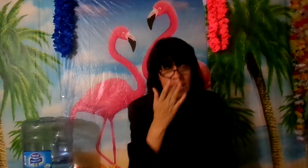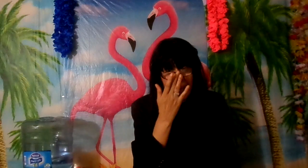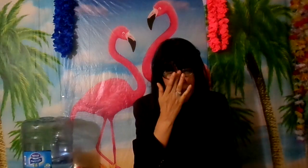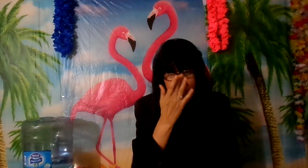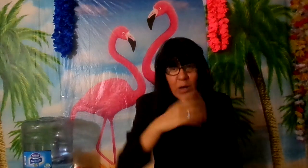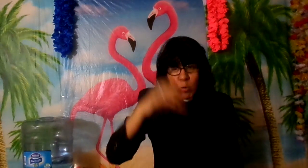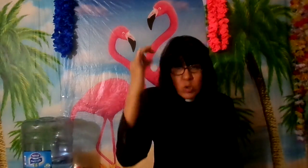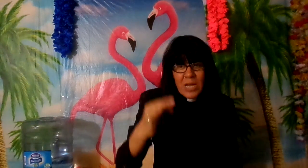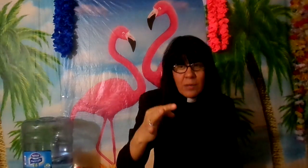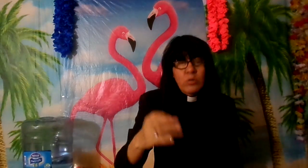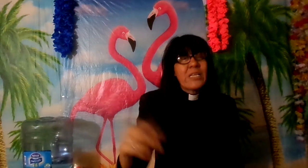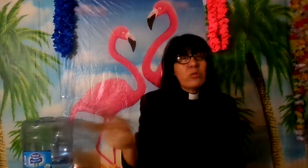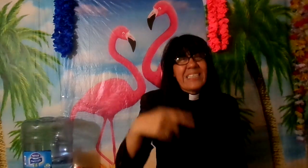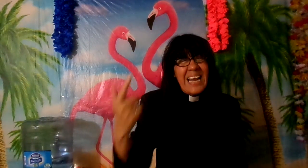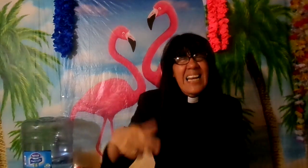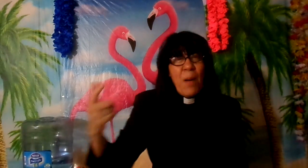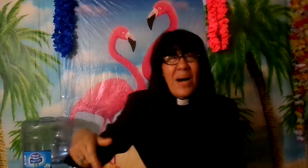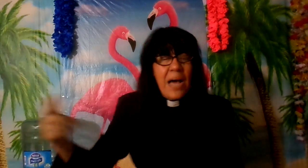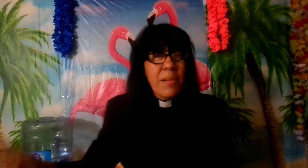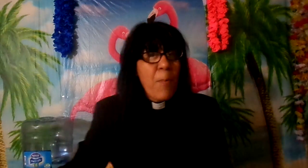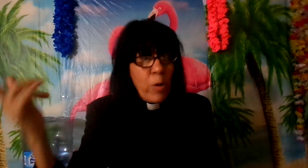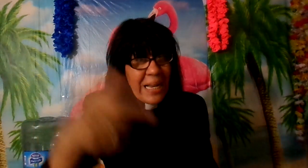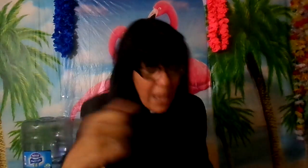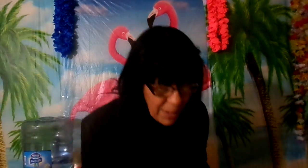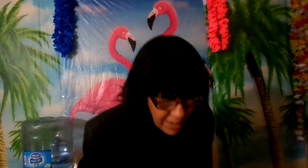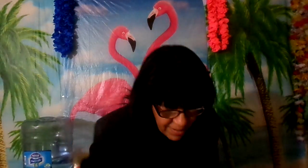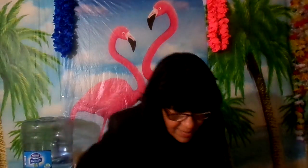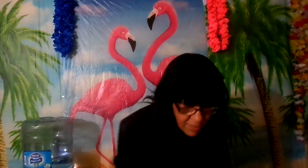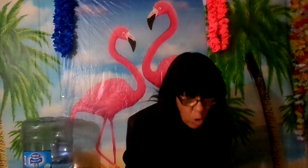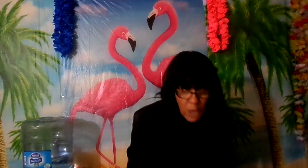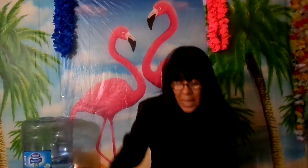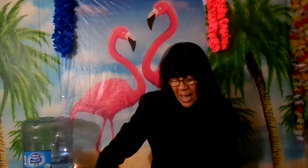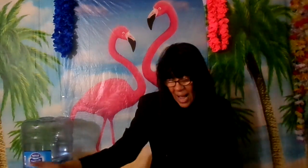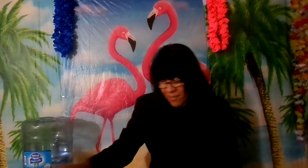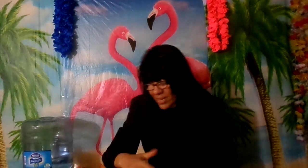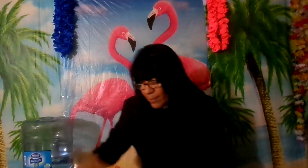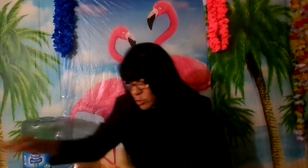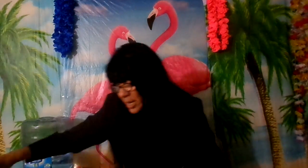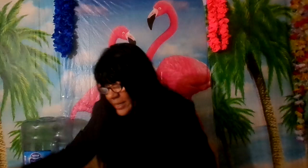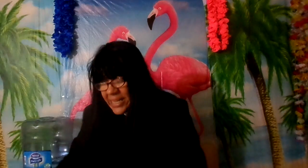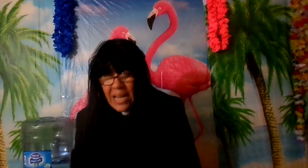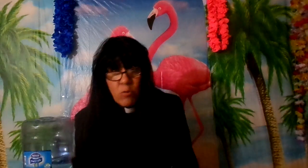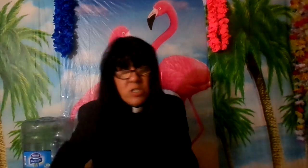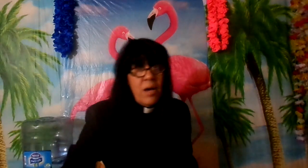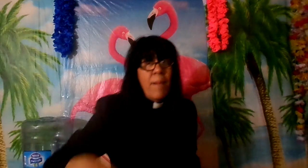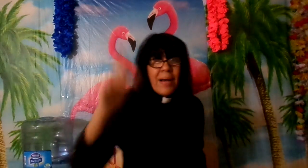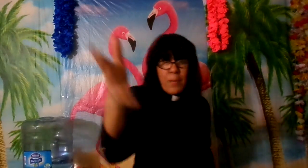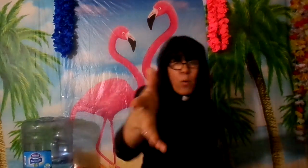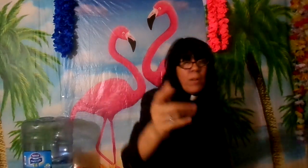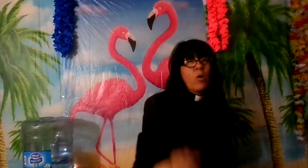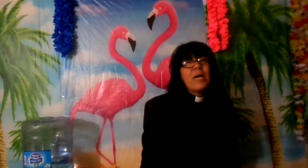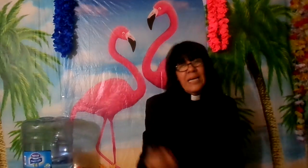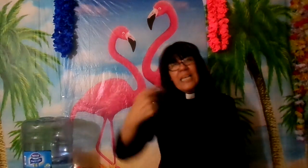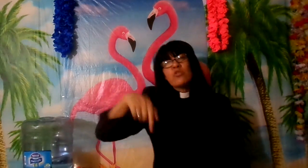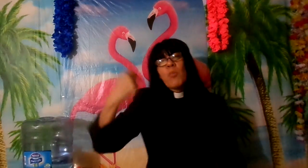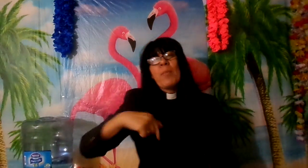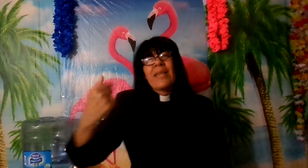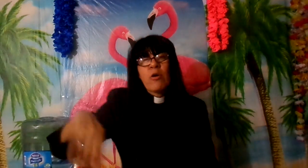es un chano de donde trae la palabra porque en la palabra de Dios había mucha gente que aconsejaban al pueblo y yo me merezco